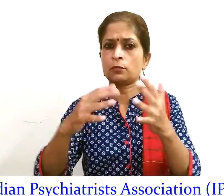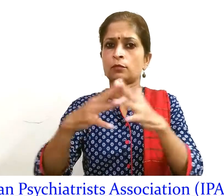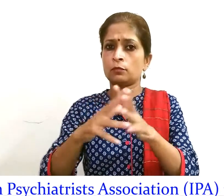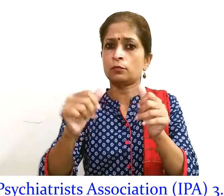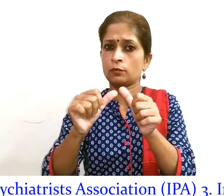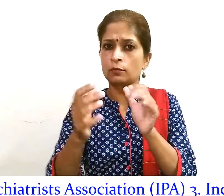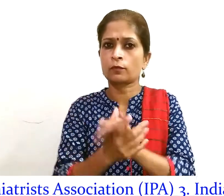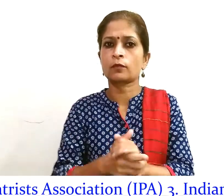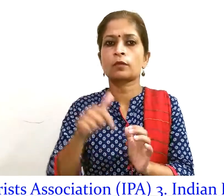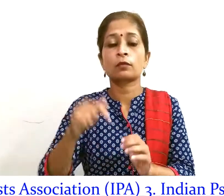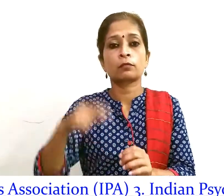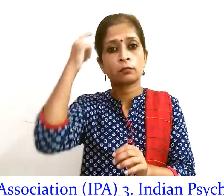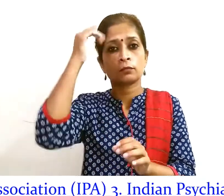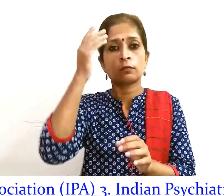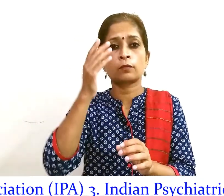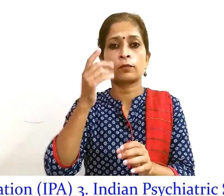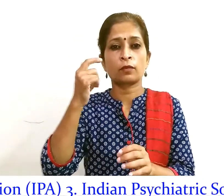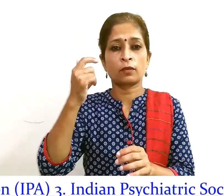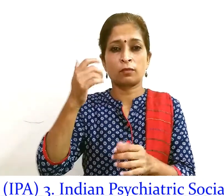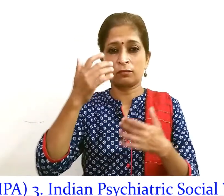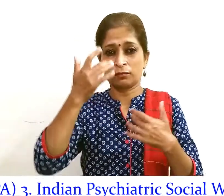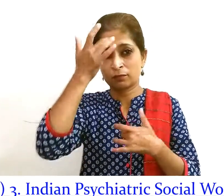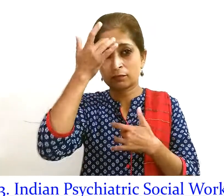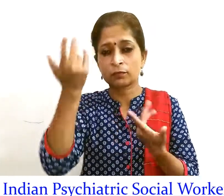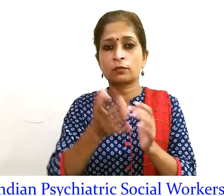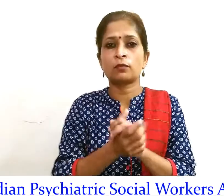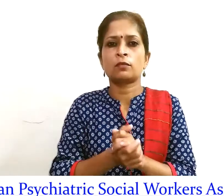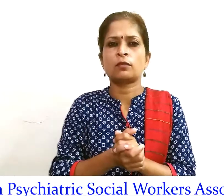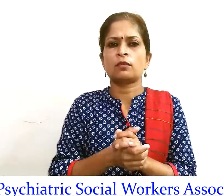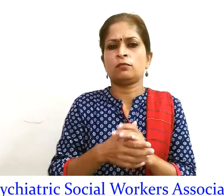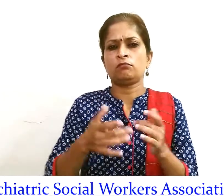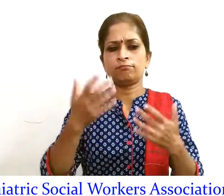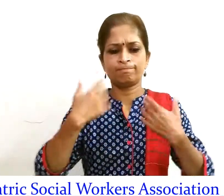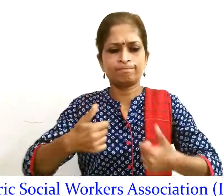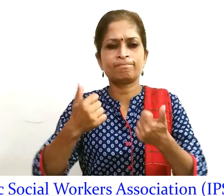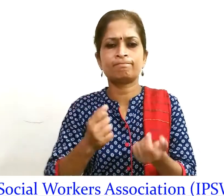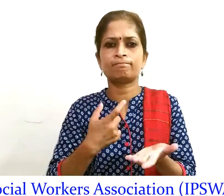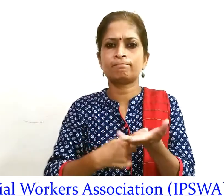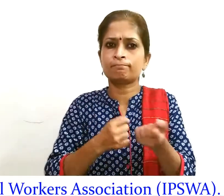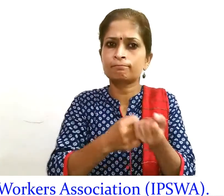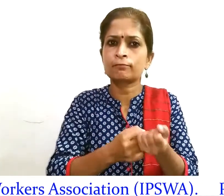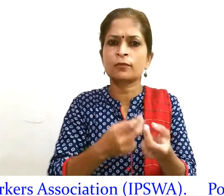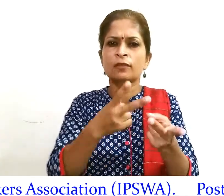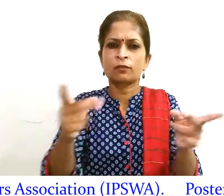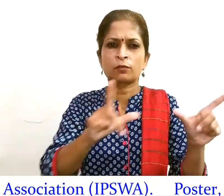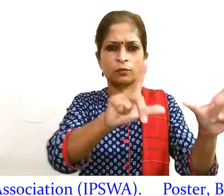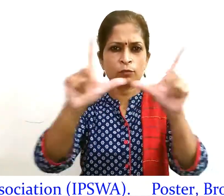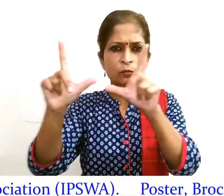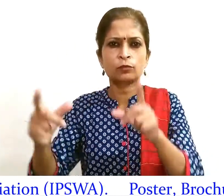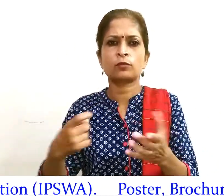मानसिक स्वास्थे पुनर्वास हेल्प लाइन से संबंधित पोस्टर, ब्रोशर और रिसोर्स बुक हिंदी